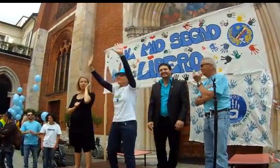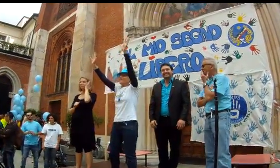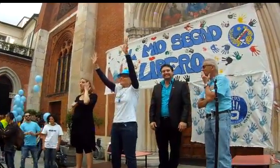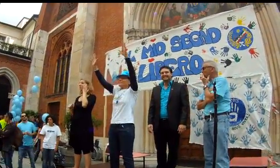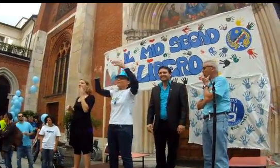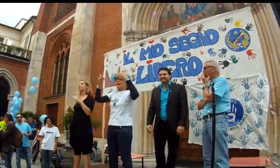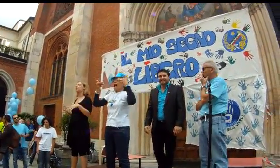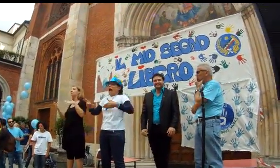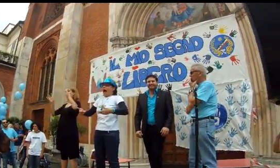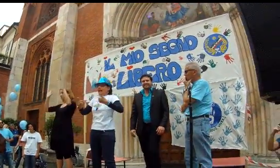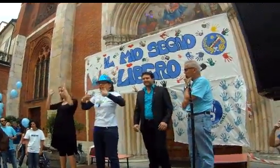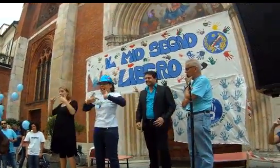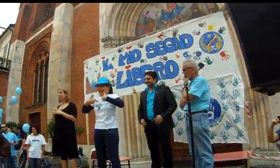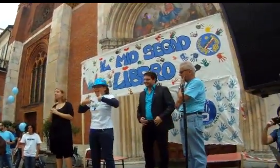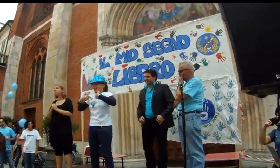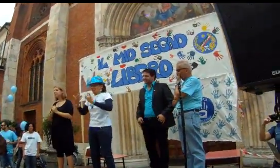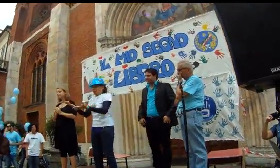Grazie Grazie